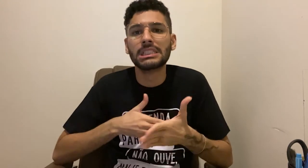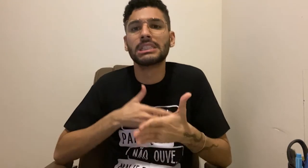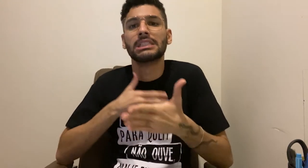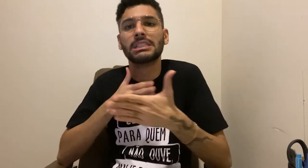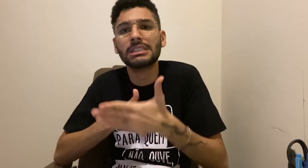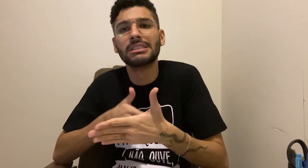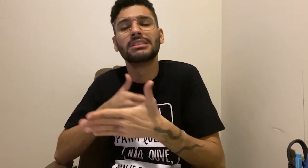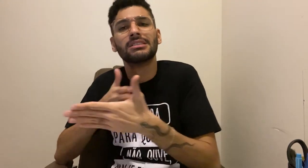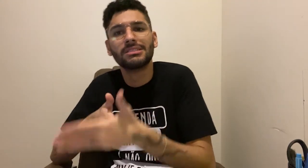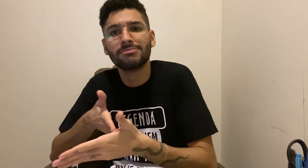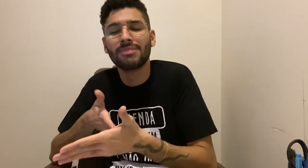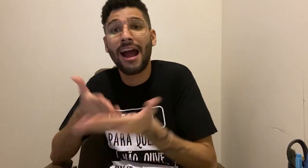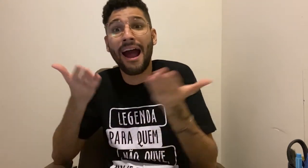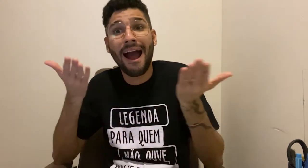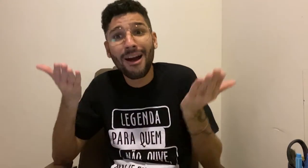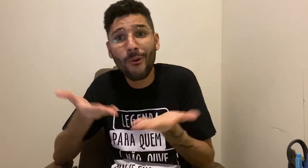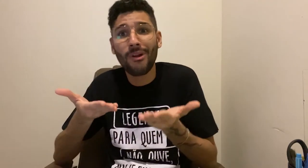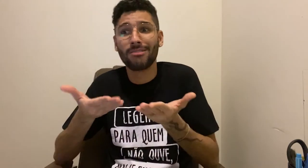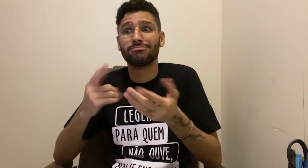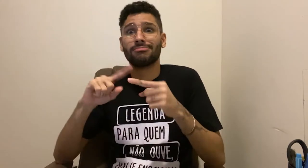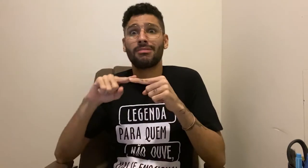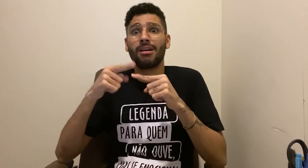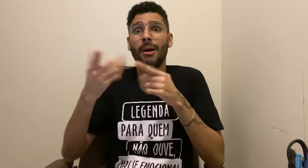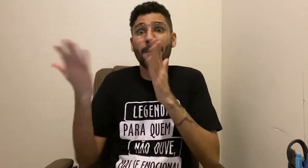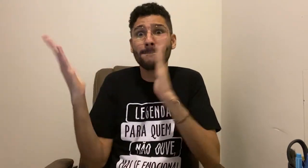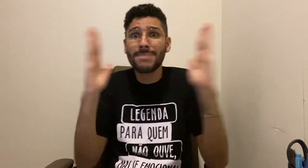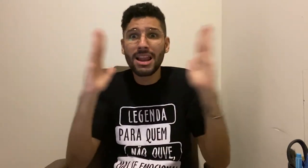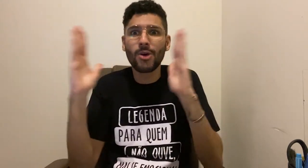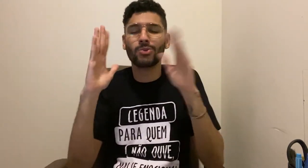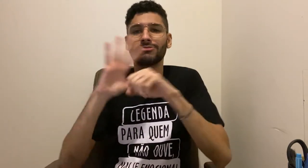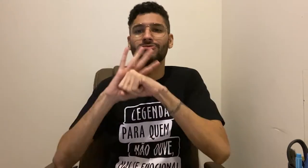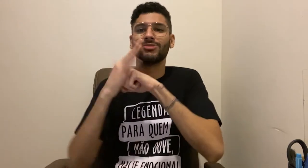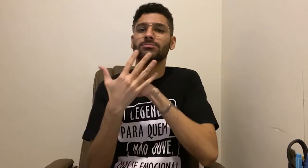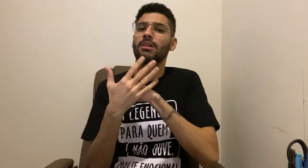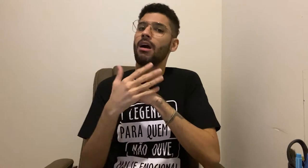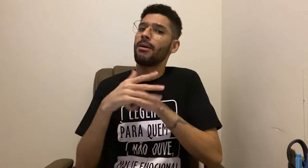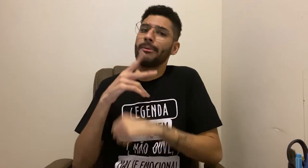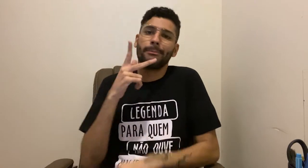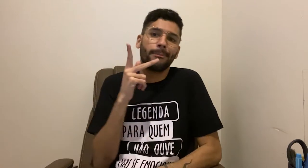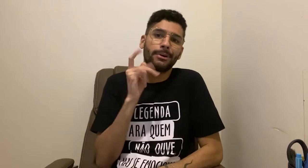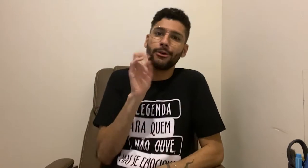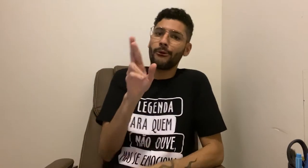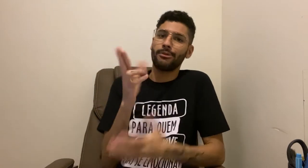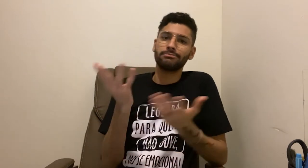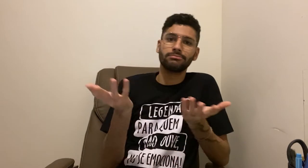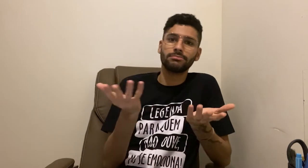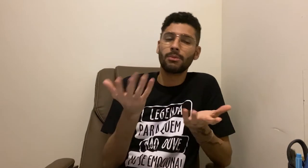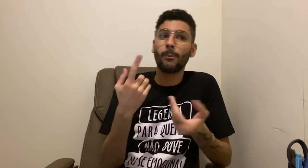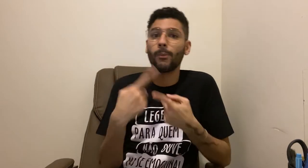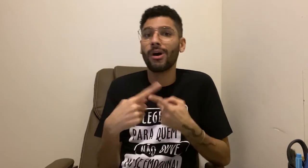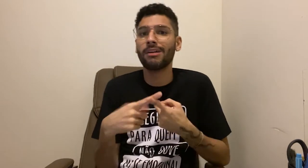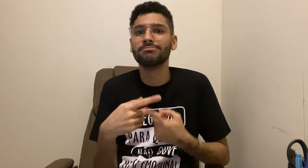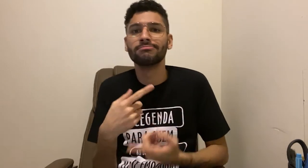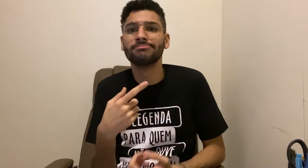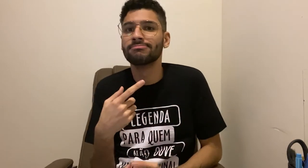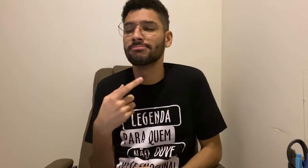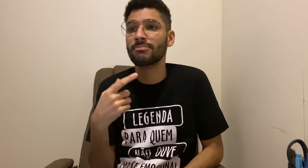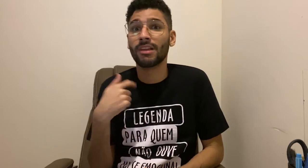Agora, com a pandemia, piorou. Porque eu vejo muitos